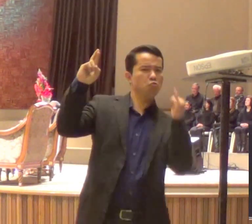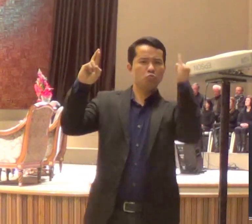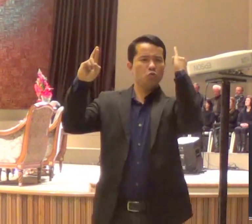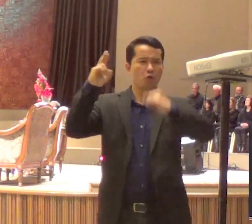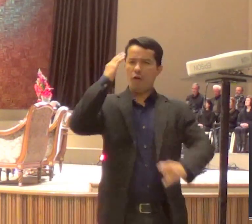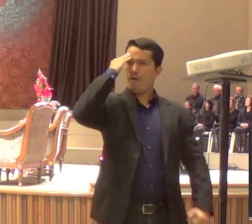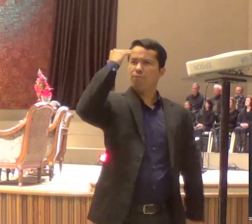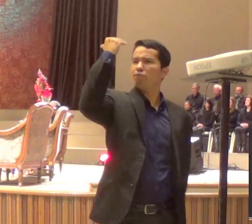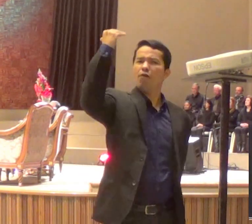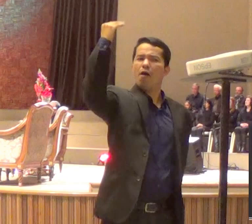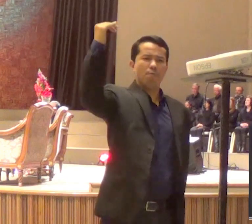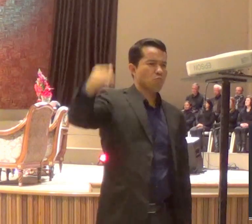não tem lugar,